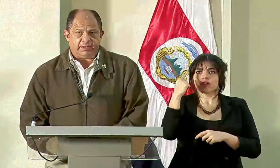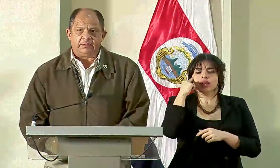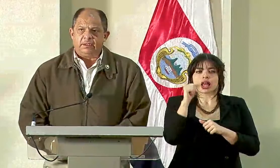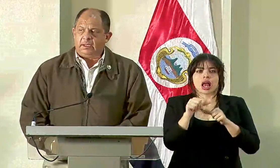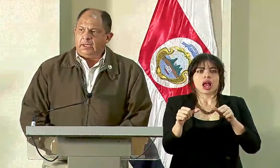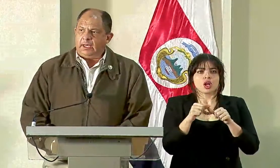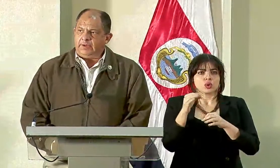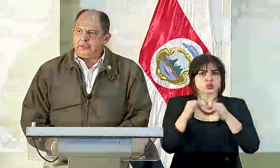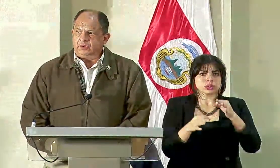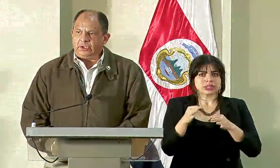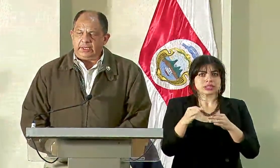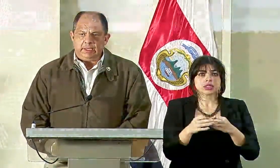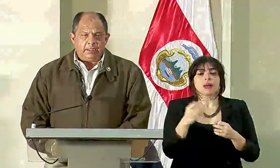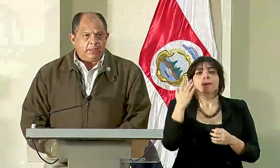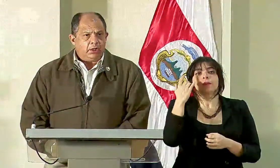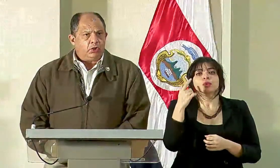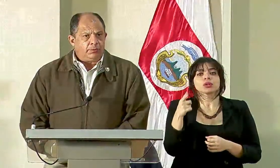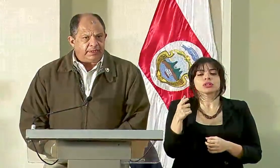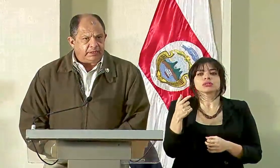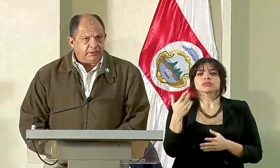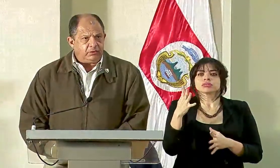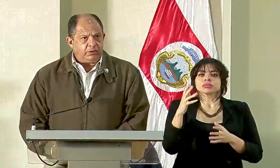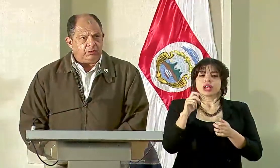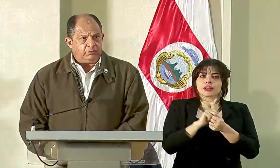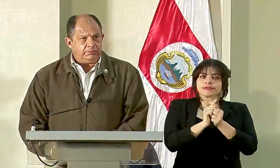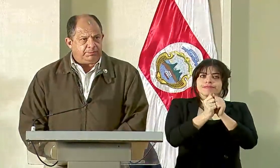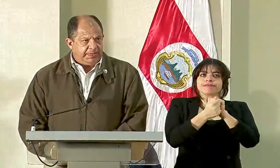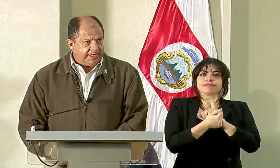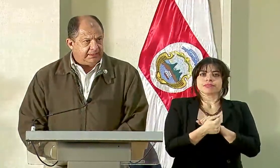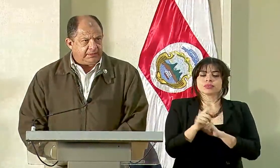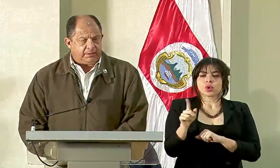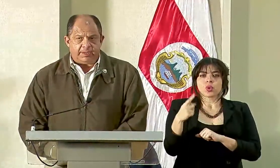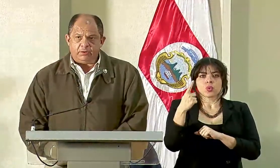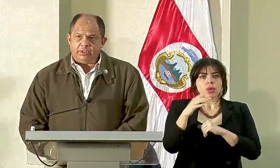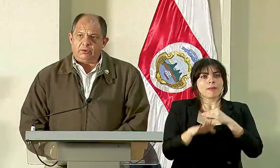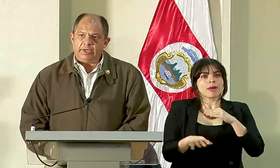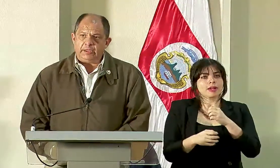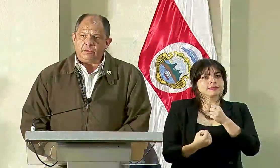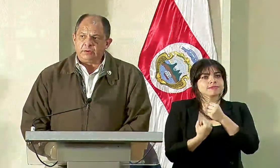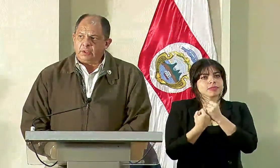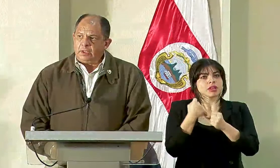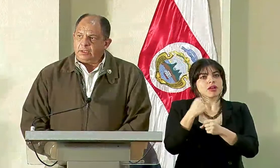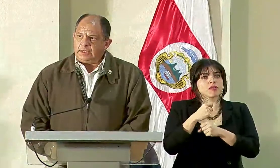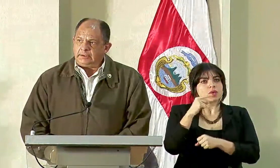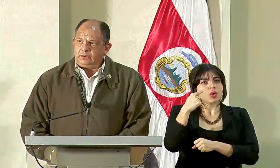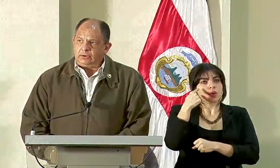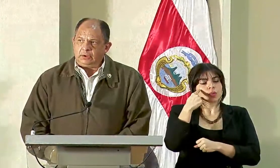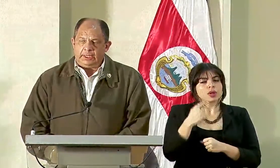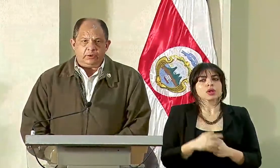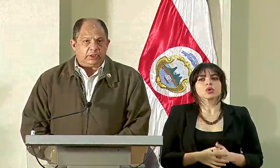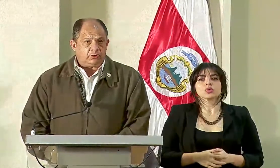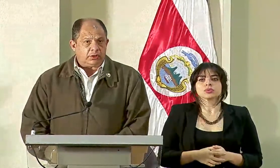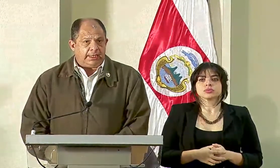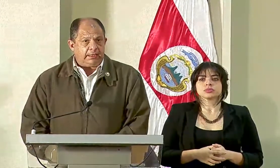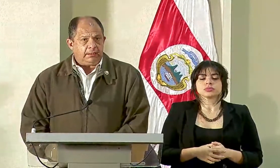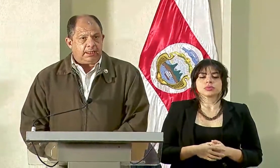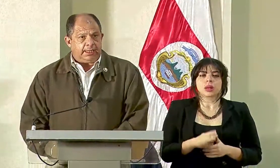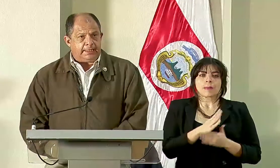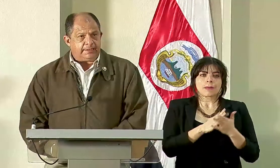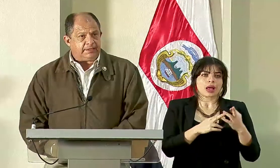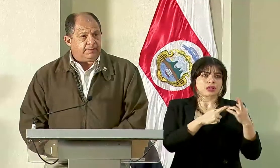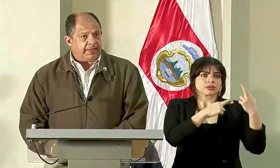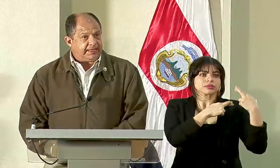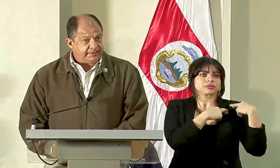justicia, habiéndose convertido en un pilar del trabajo de gobierno tanto en lo que toca